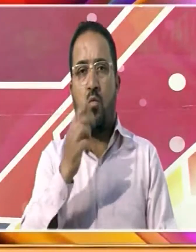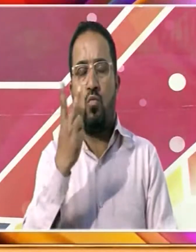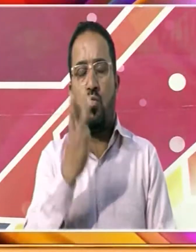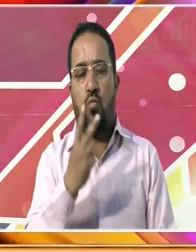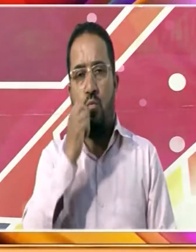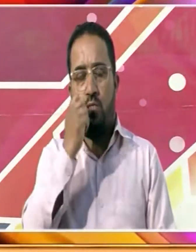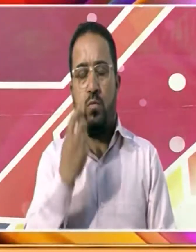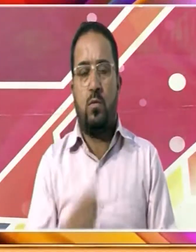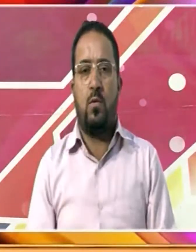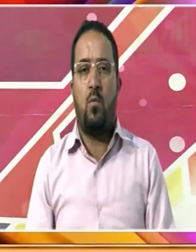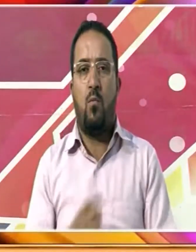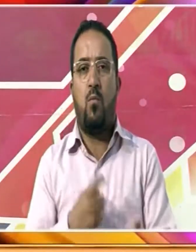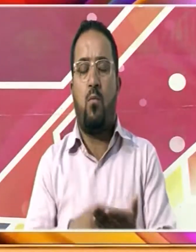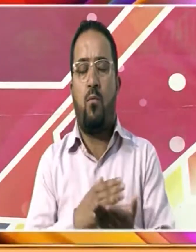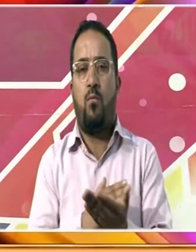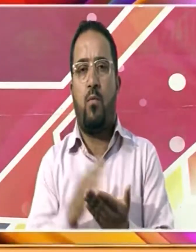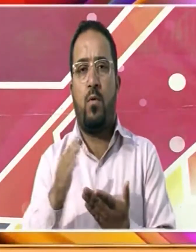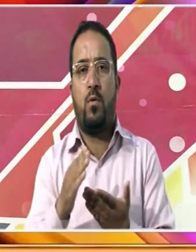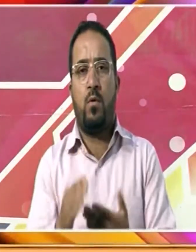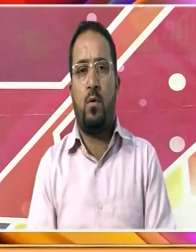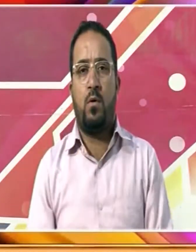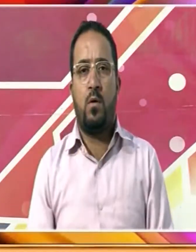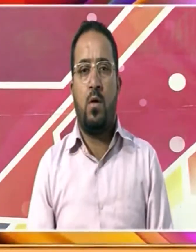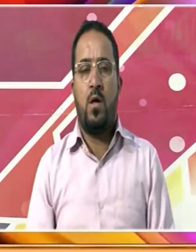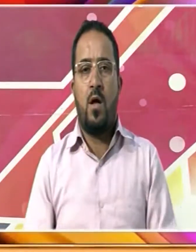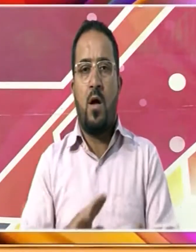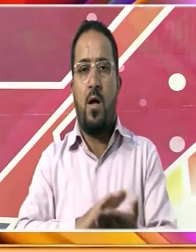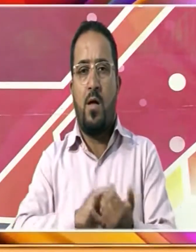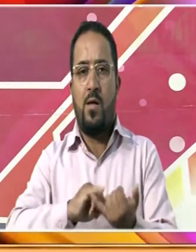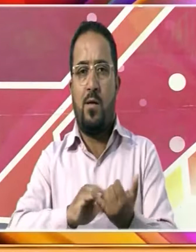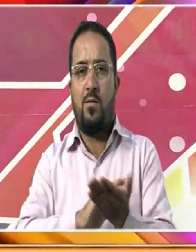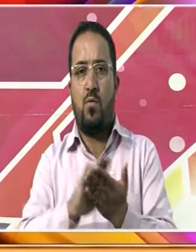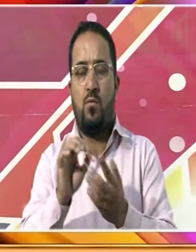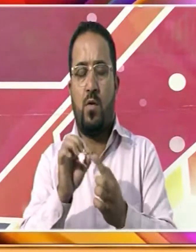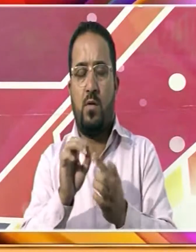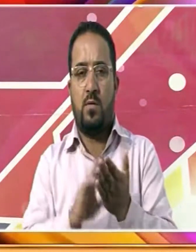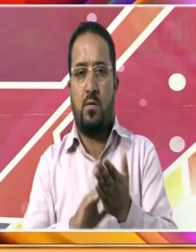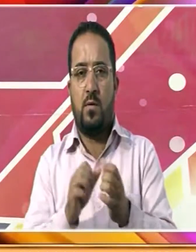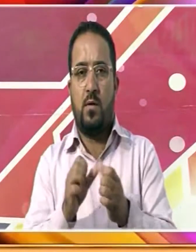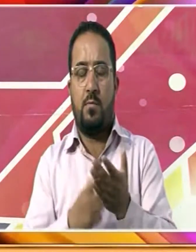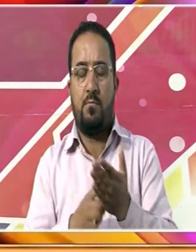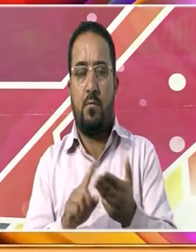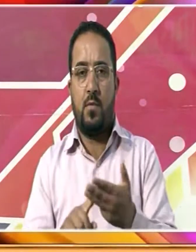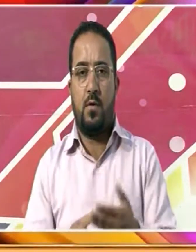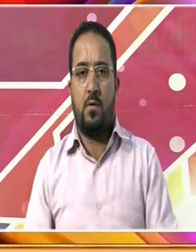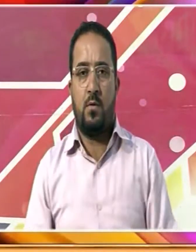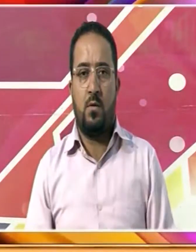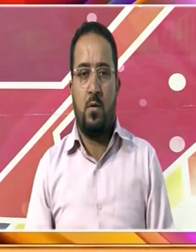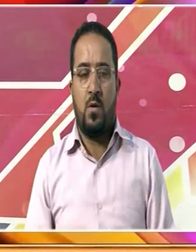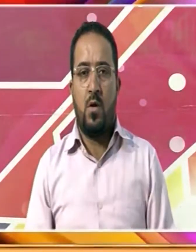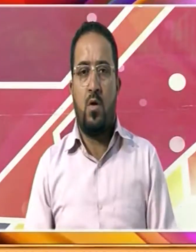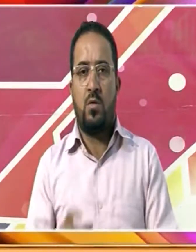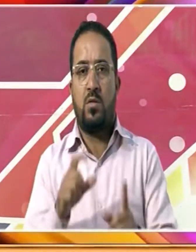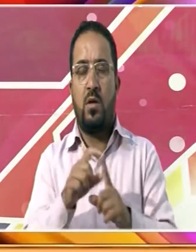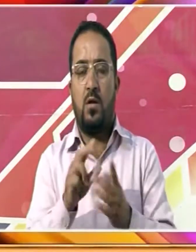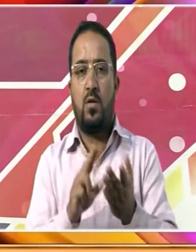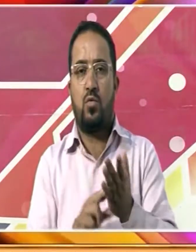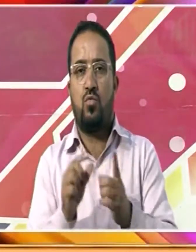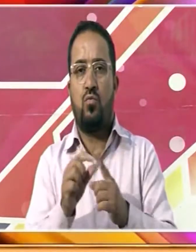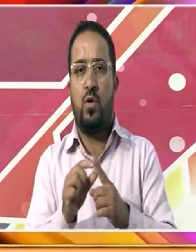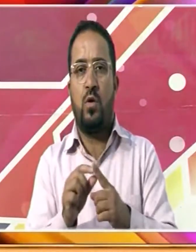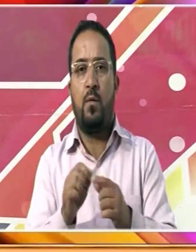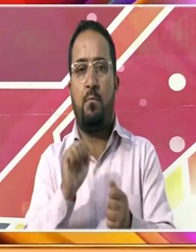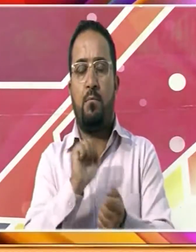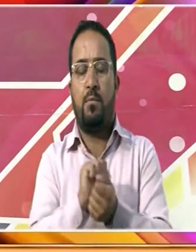ہے پارٹی نے ترجمہ نوپر شرمہ کو موطل کر دیا ہے اور دلی یونٹ کے میڈیا سربراہ